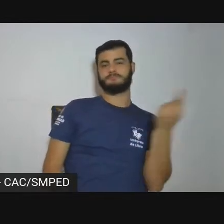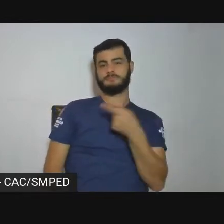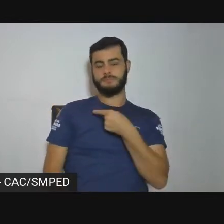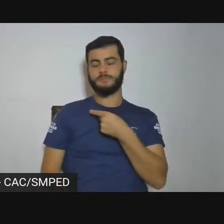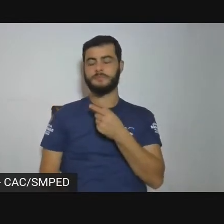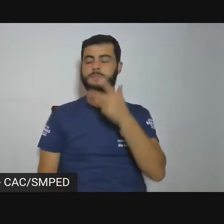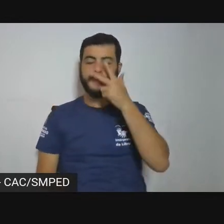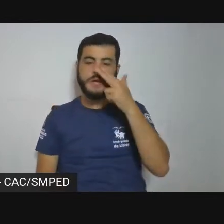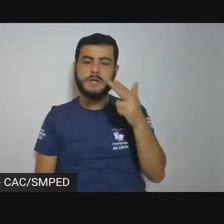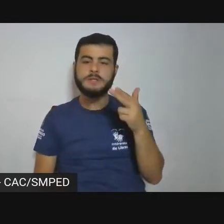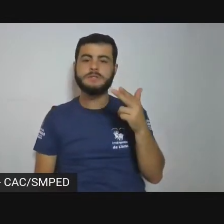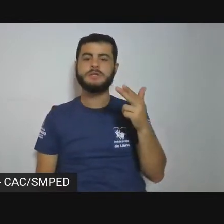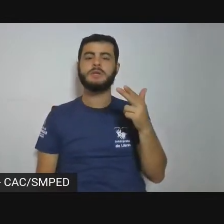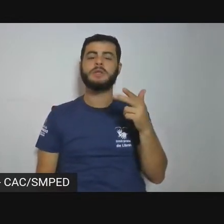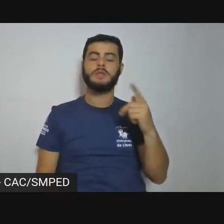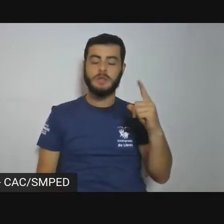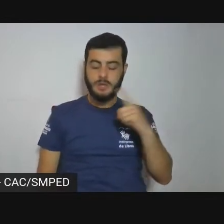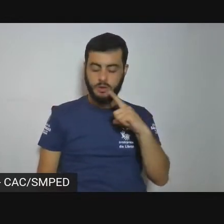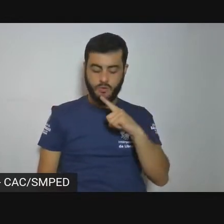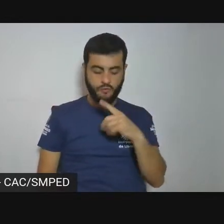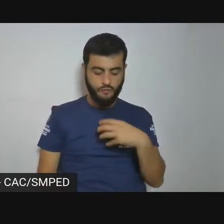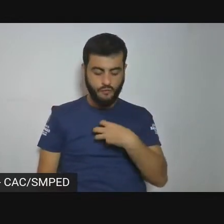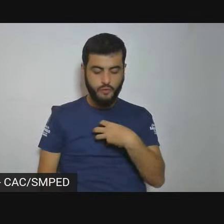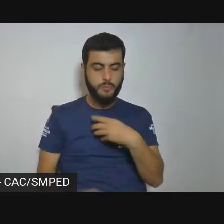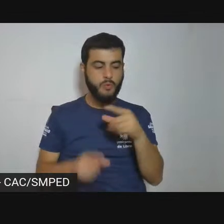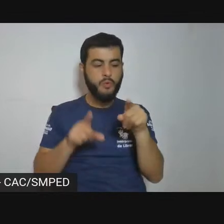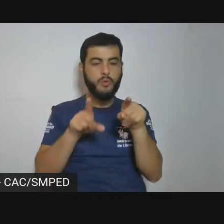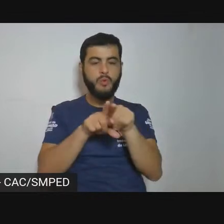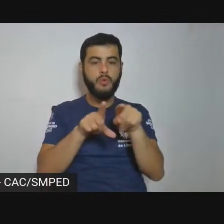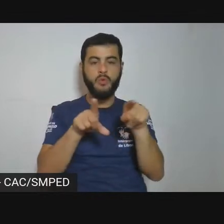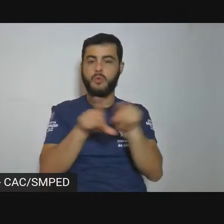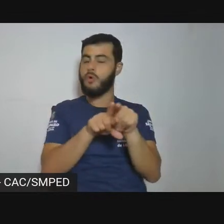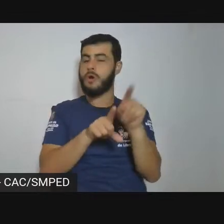que, de alguma forma, é desmesurado.